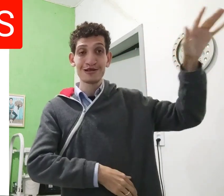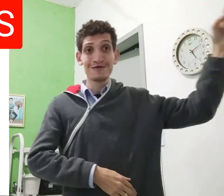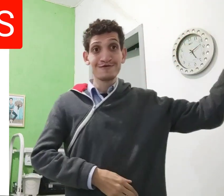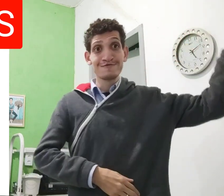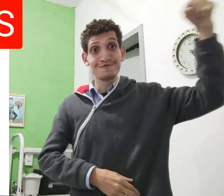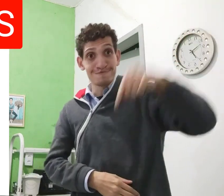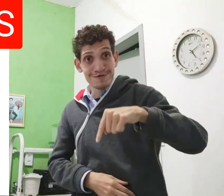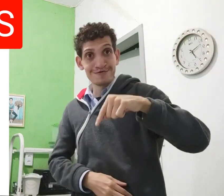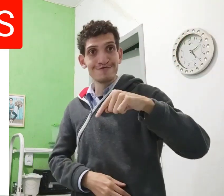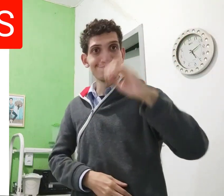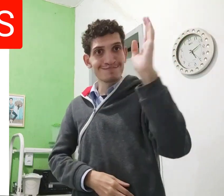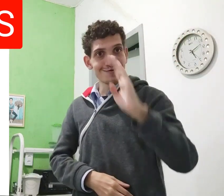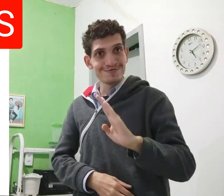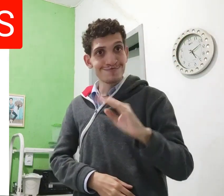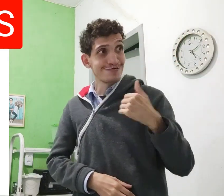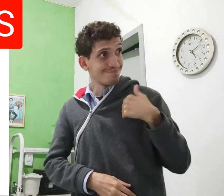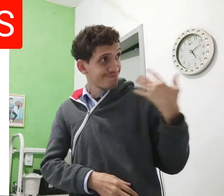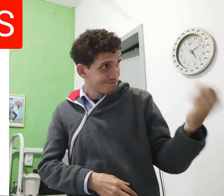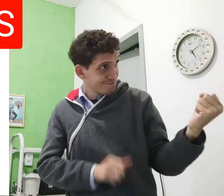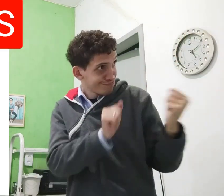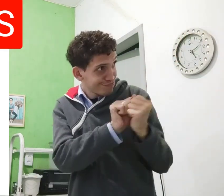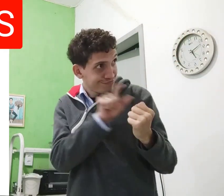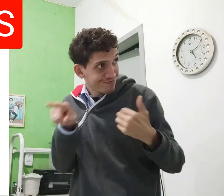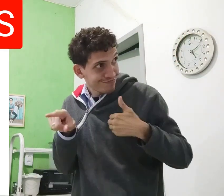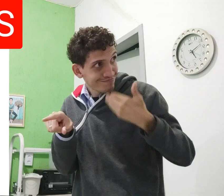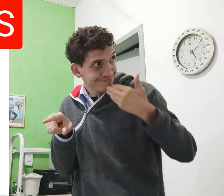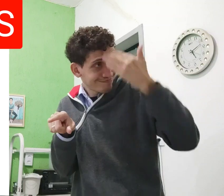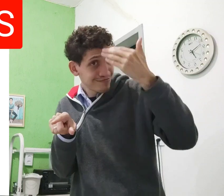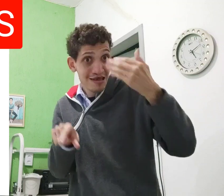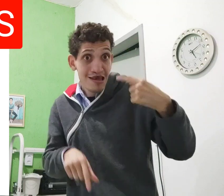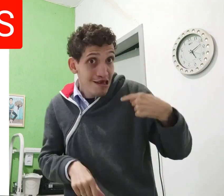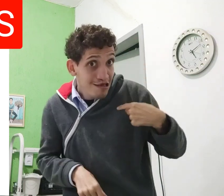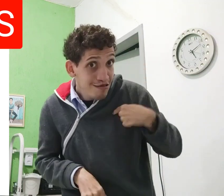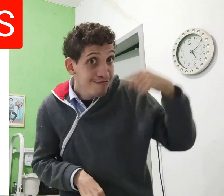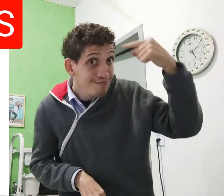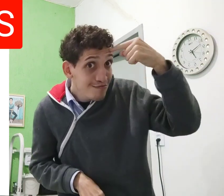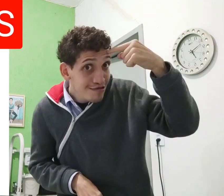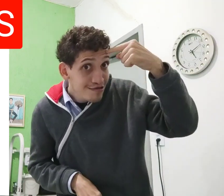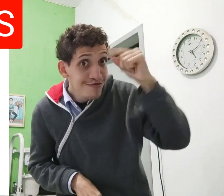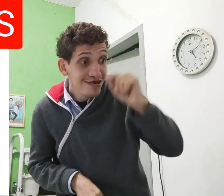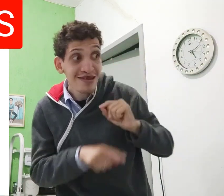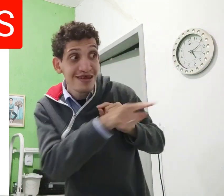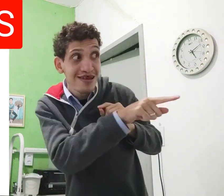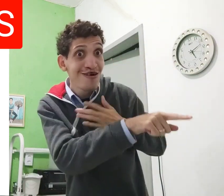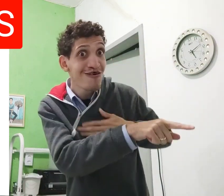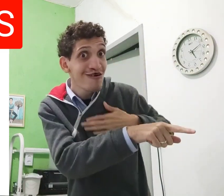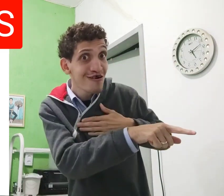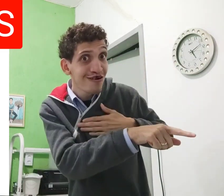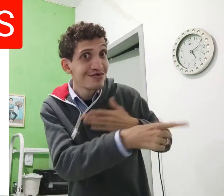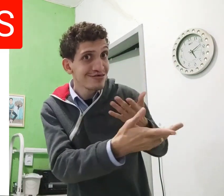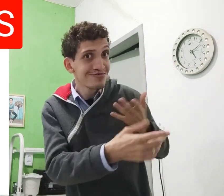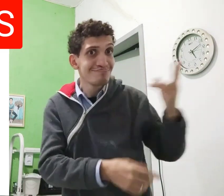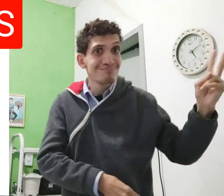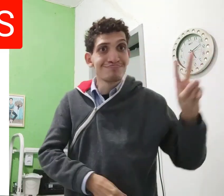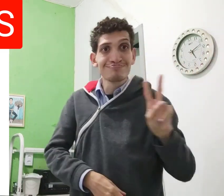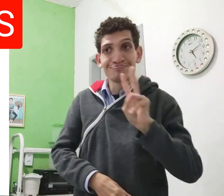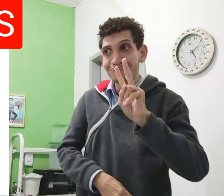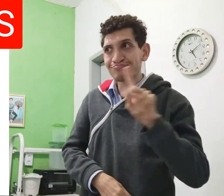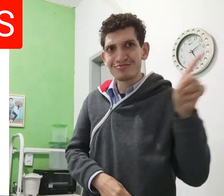deles. Não é. Eu, antes, um amigo, que mora nessa região, veio pro Brasil. Aí, eu, ei, vamos ali,